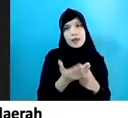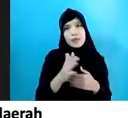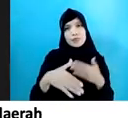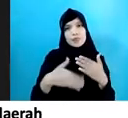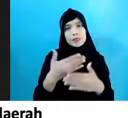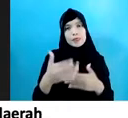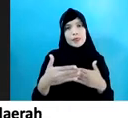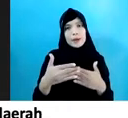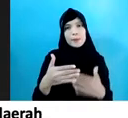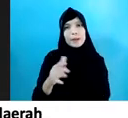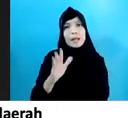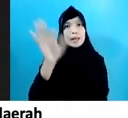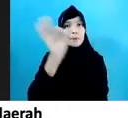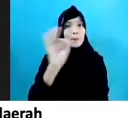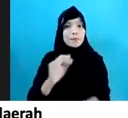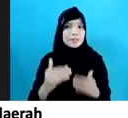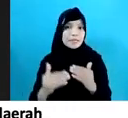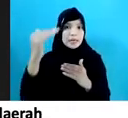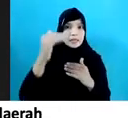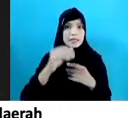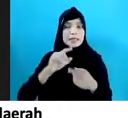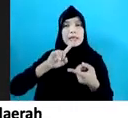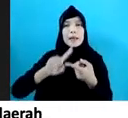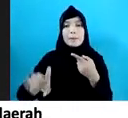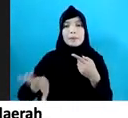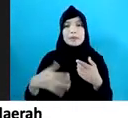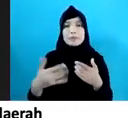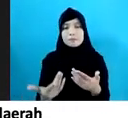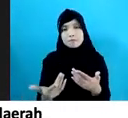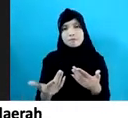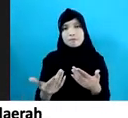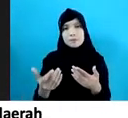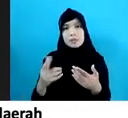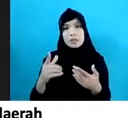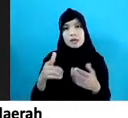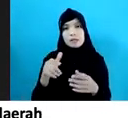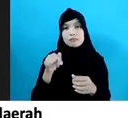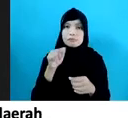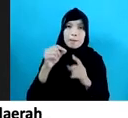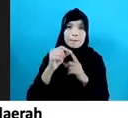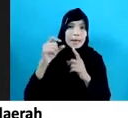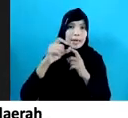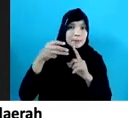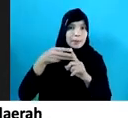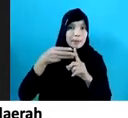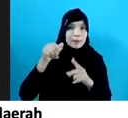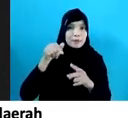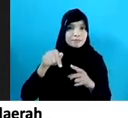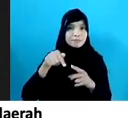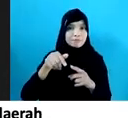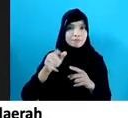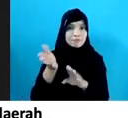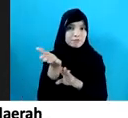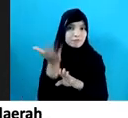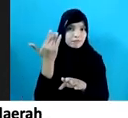di atas 5% Namun dengan adanya kontraksi Dengan adanya lockdown PSBB di awal tahun 2020 lalu